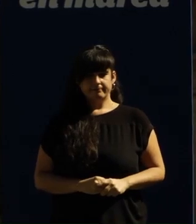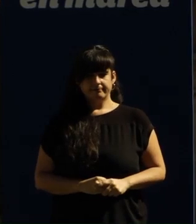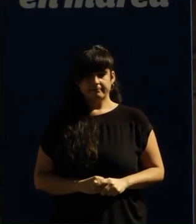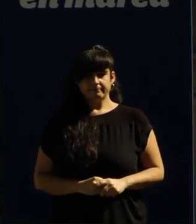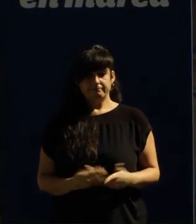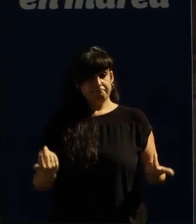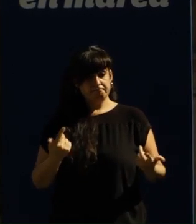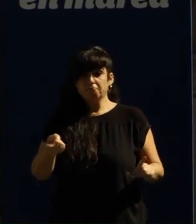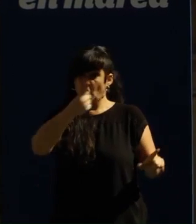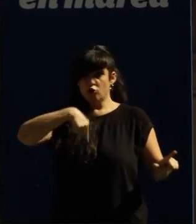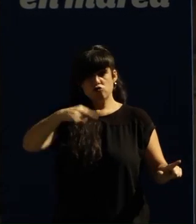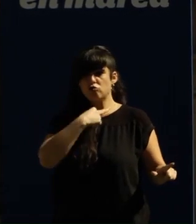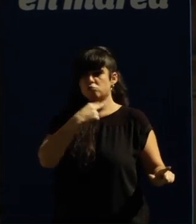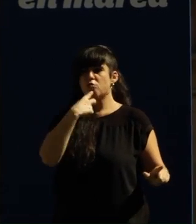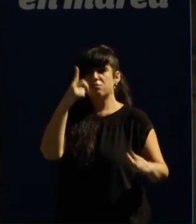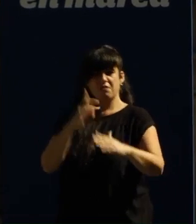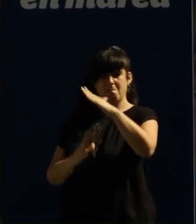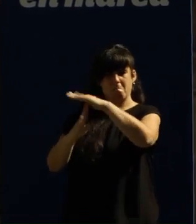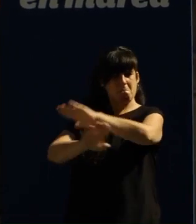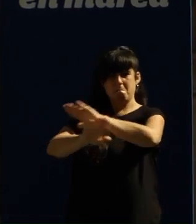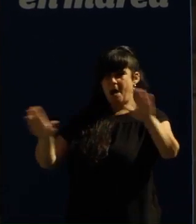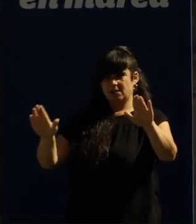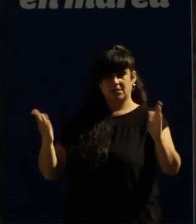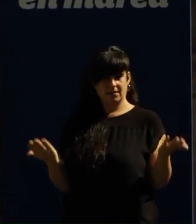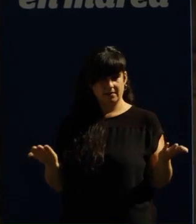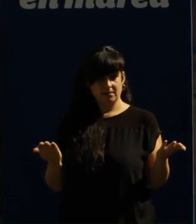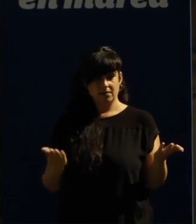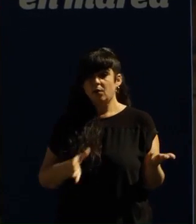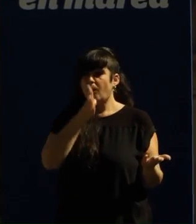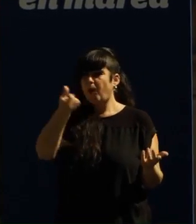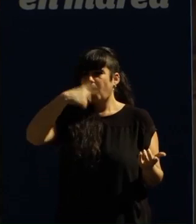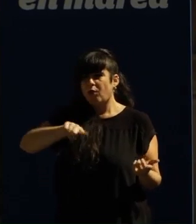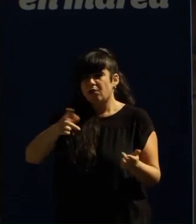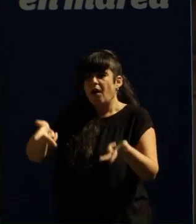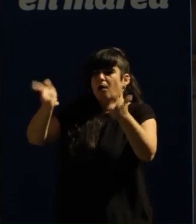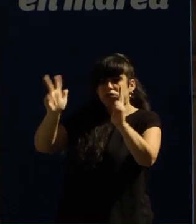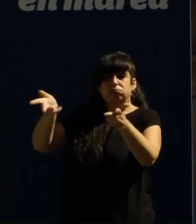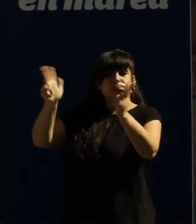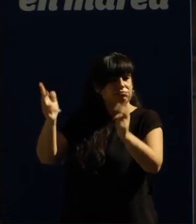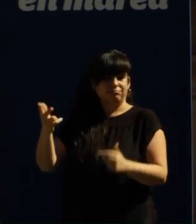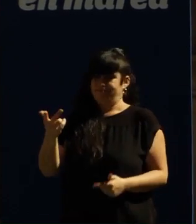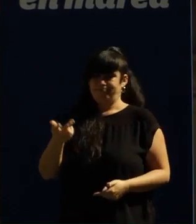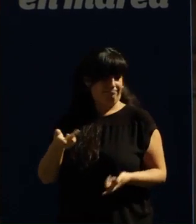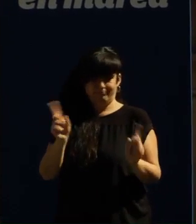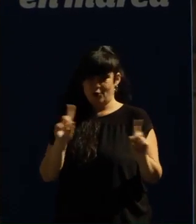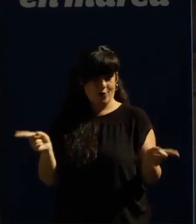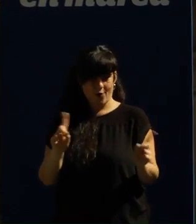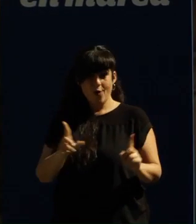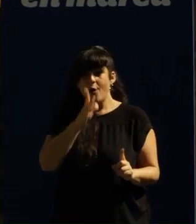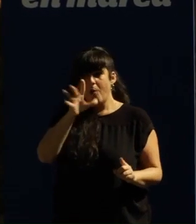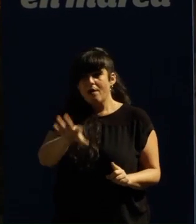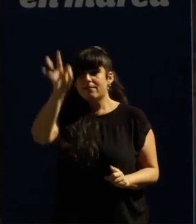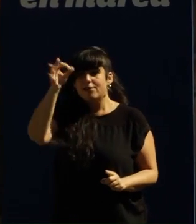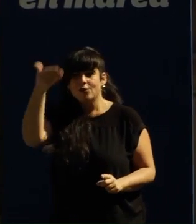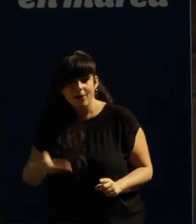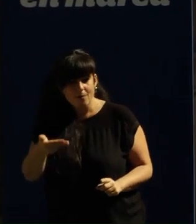Os que disemos basta desta democracia de baixa intensidade que non imos a seguir permitindo que as decisións máis importantes as que máis afectan as